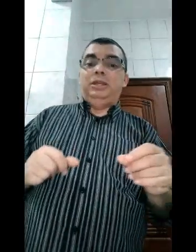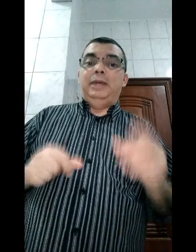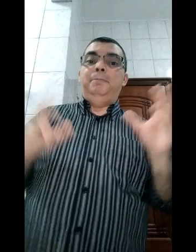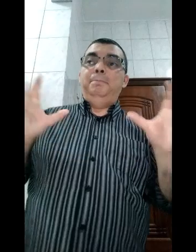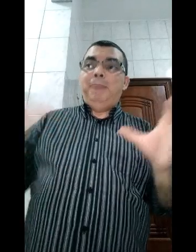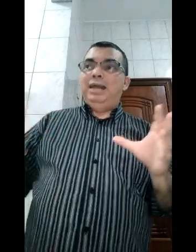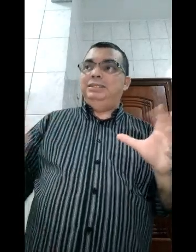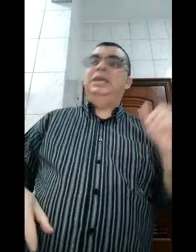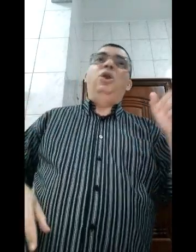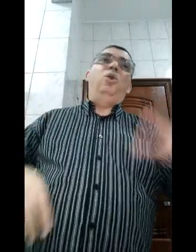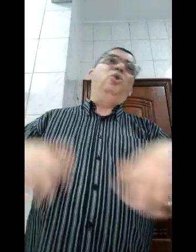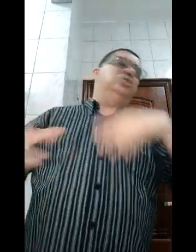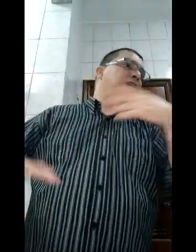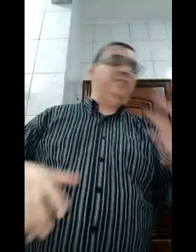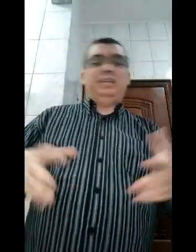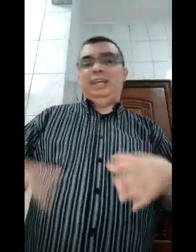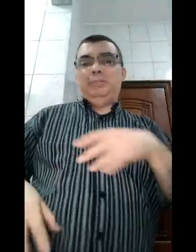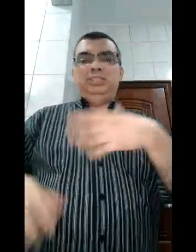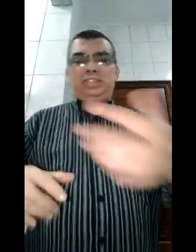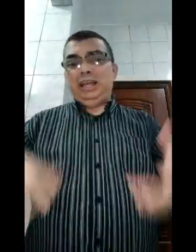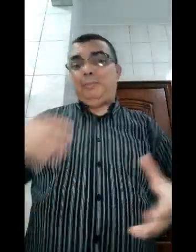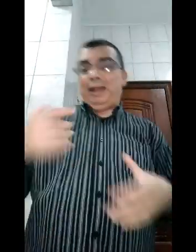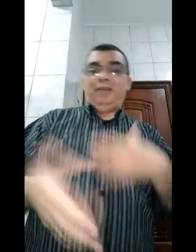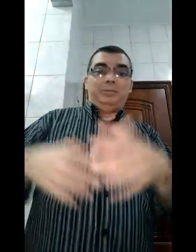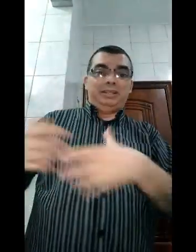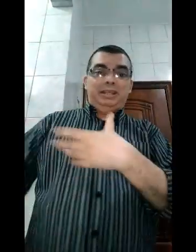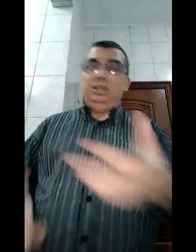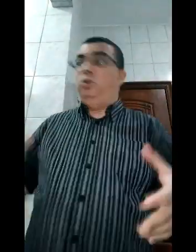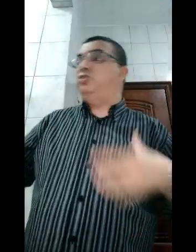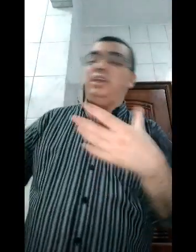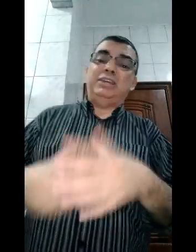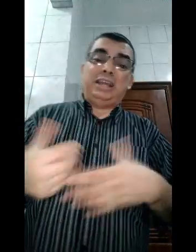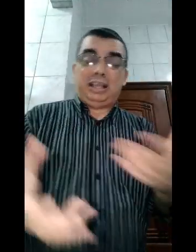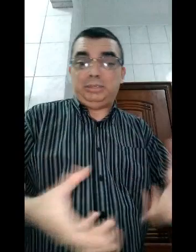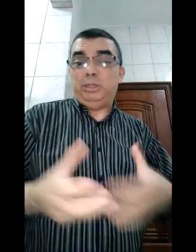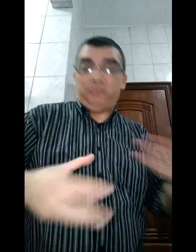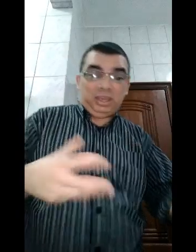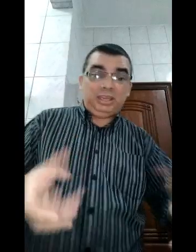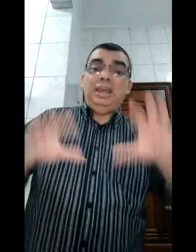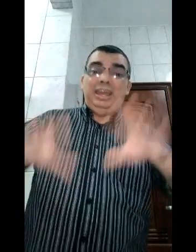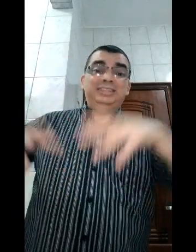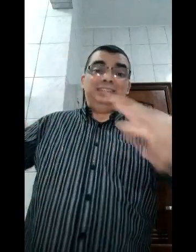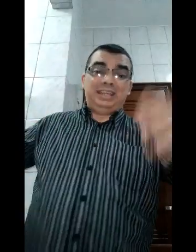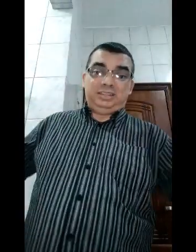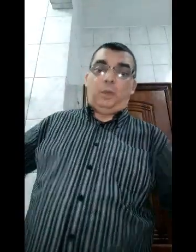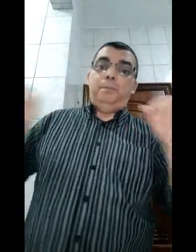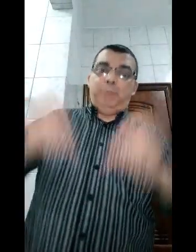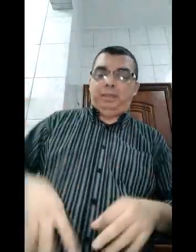dele, né? Mas outros falavam que ele era bichê, ela pagava pra ter ele, outros falavam que era casamento fake, etc e tal. Bem,